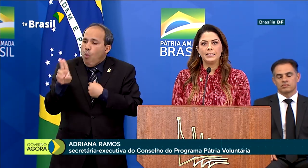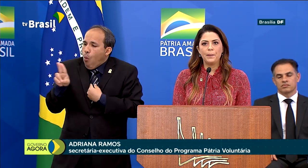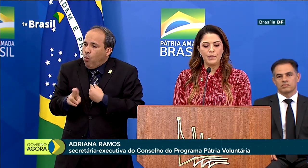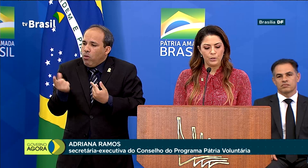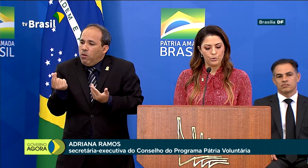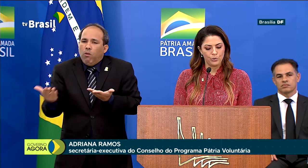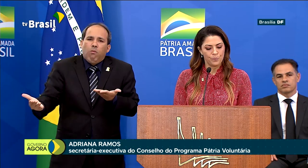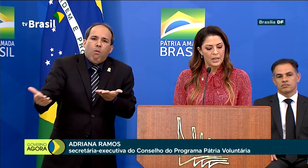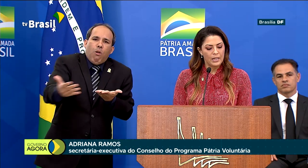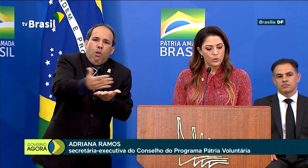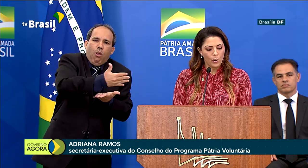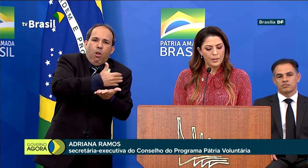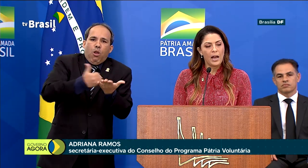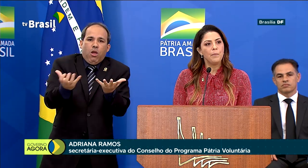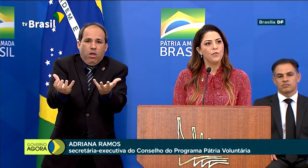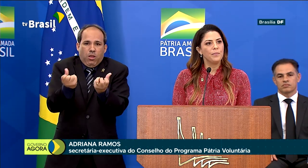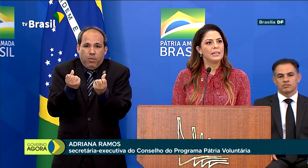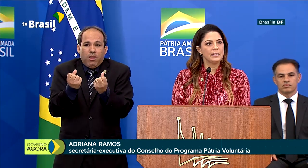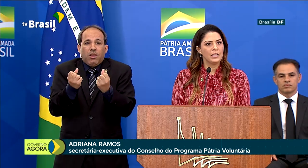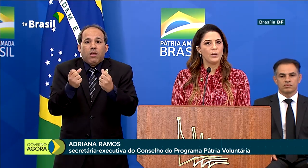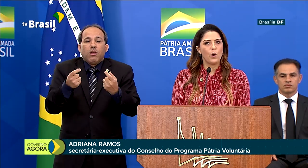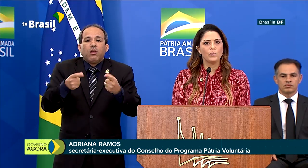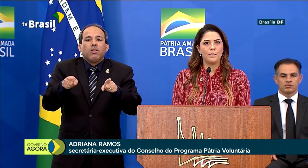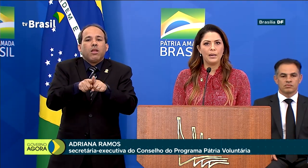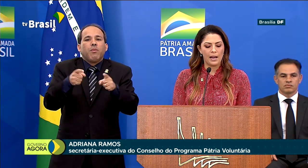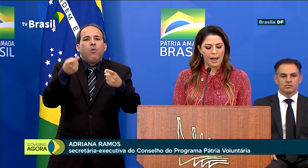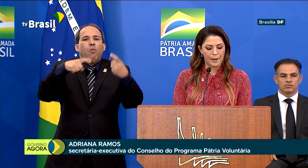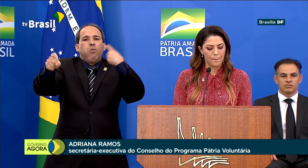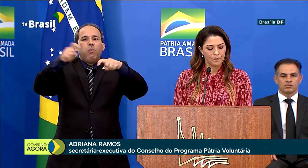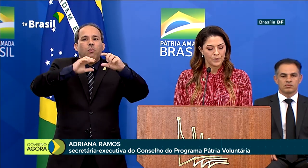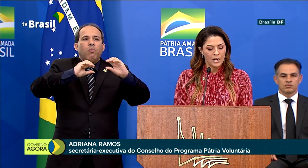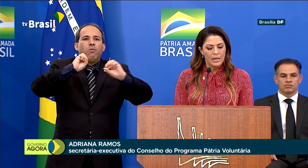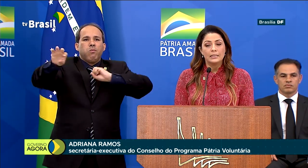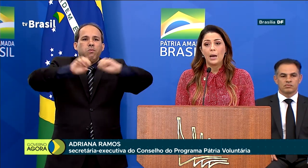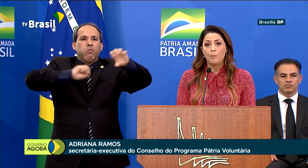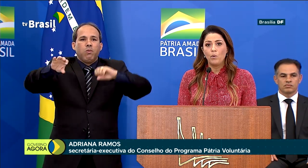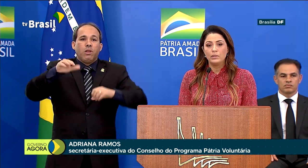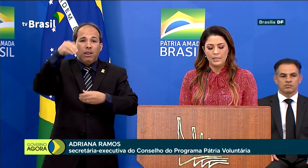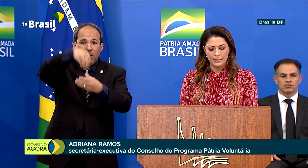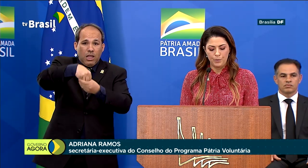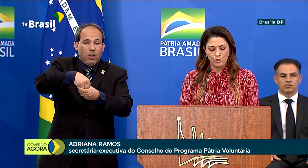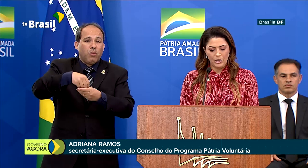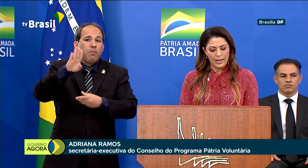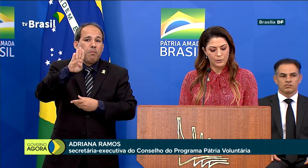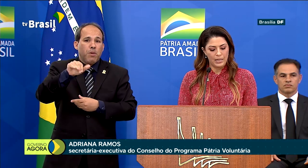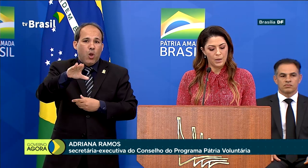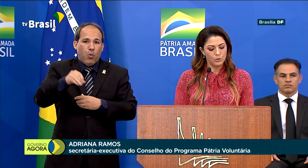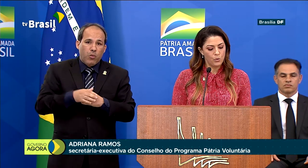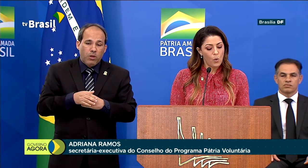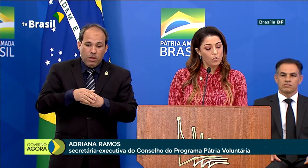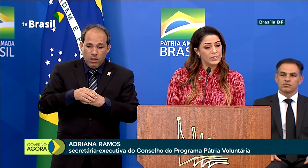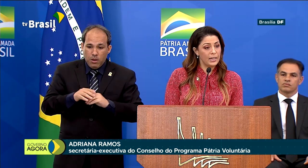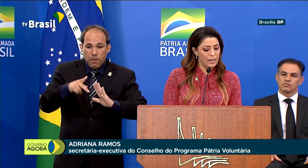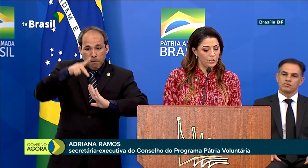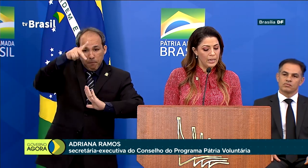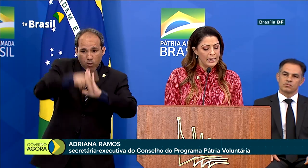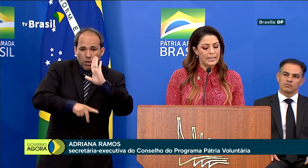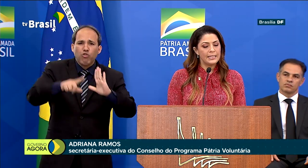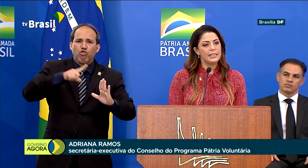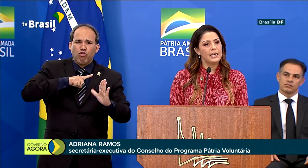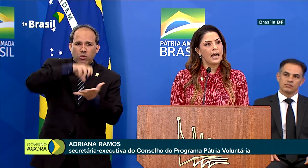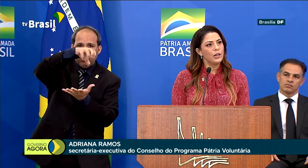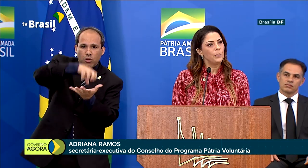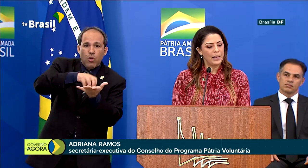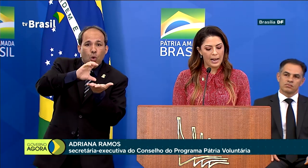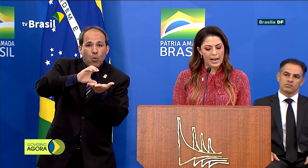recursos recebidos e toda a movimentação da conta bancária. Na ponta desse projeto, teremos um conselho